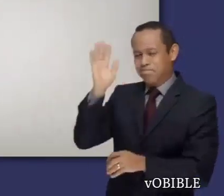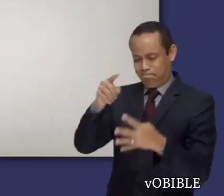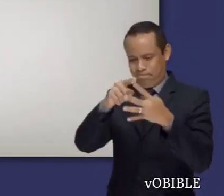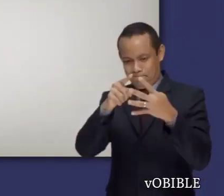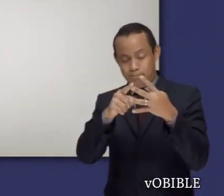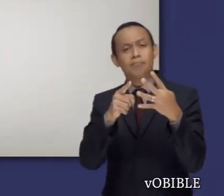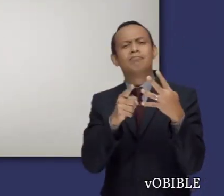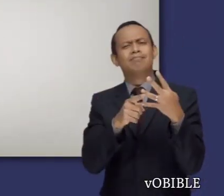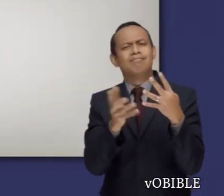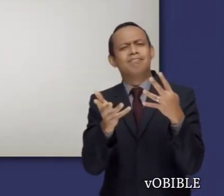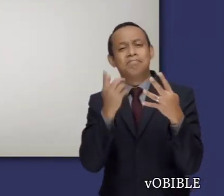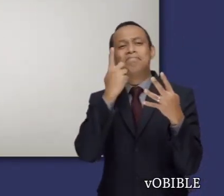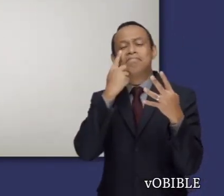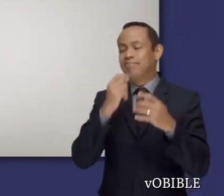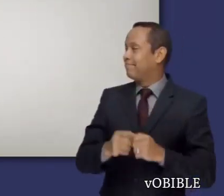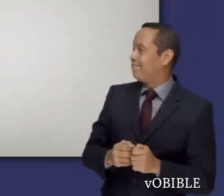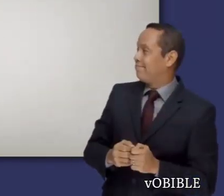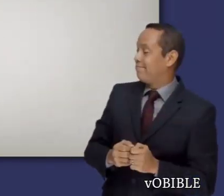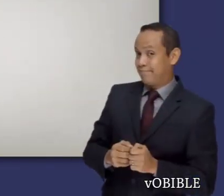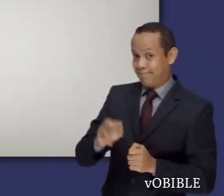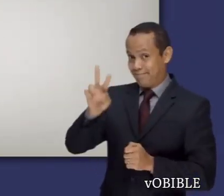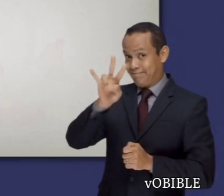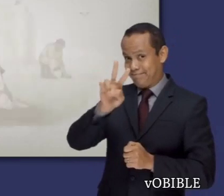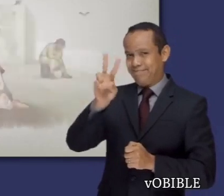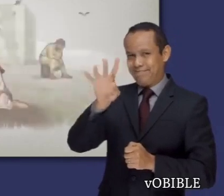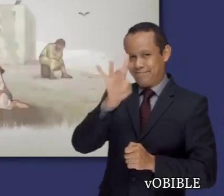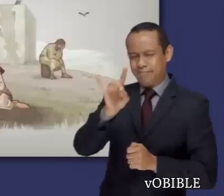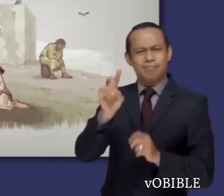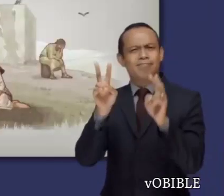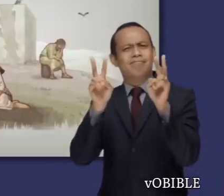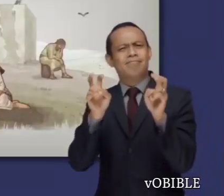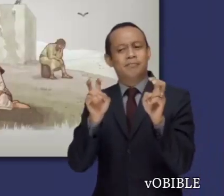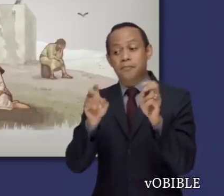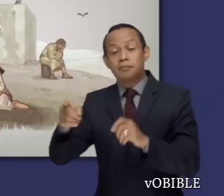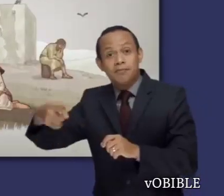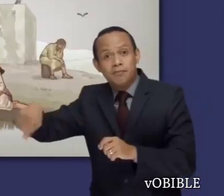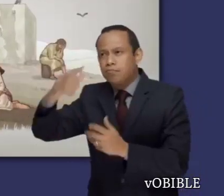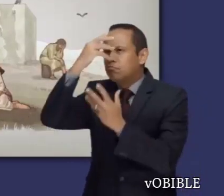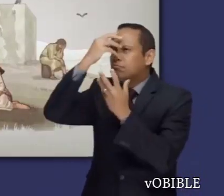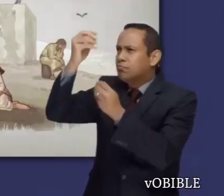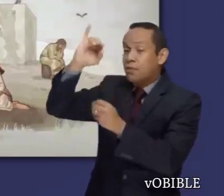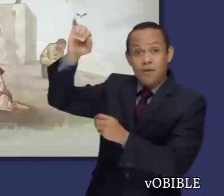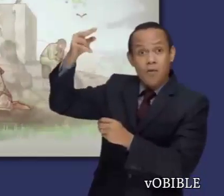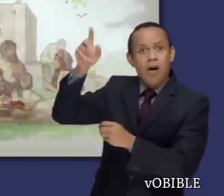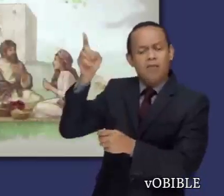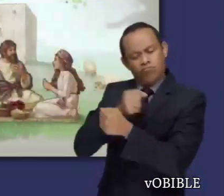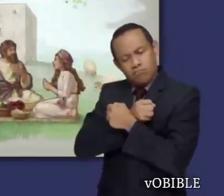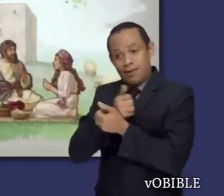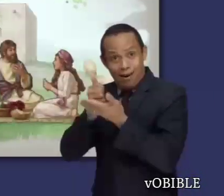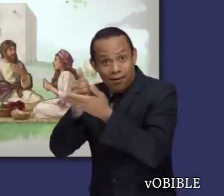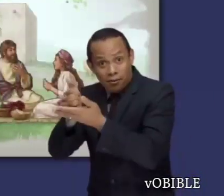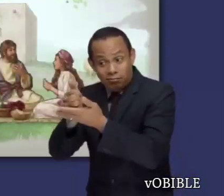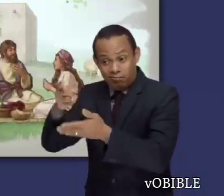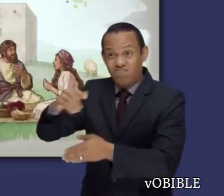El tercer discurso está en los capítulos 27 y 28, y habla de las maldiciones que ellos recibirían si desobedecían, y